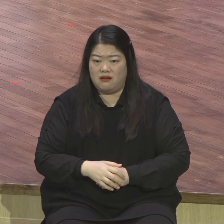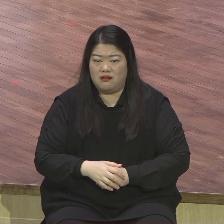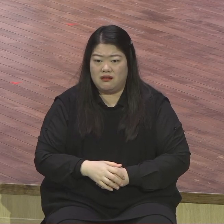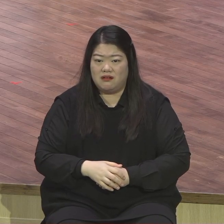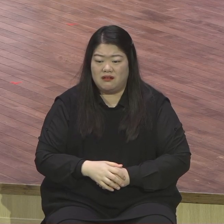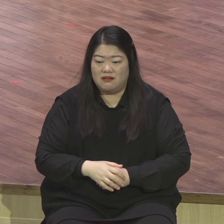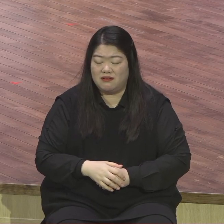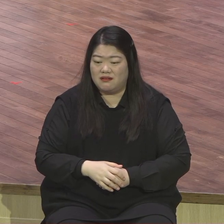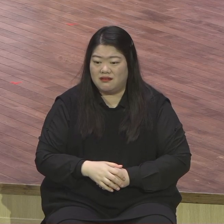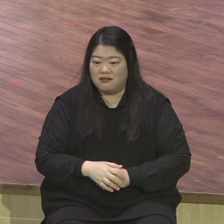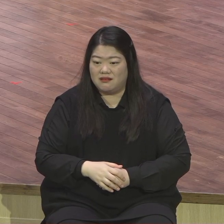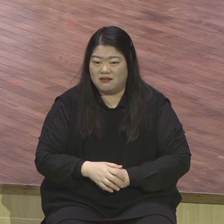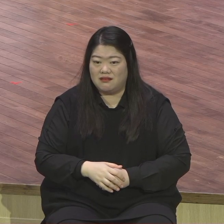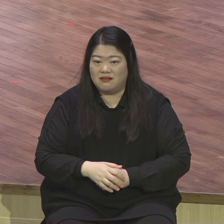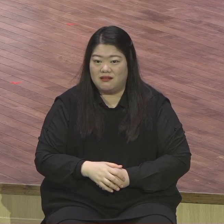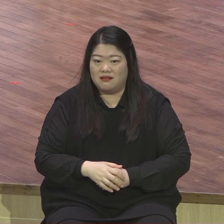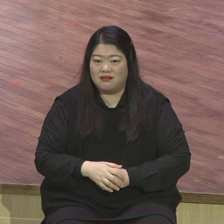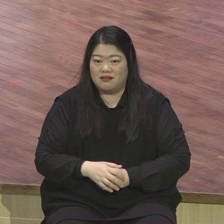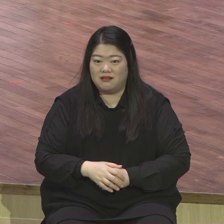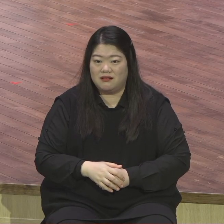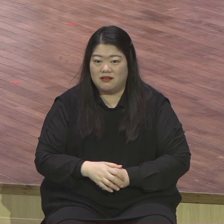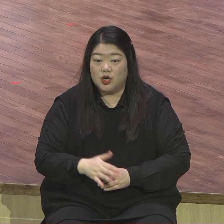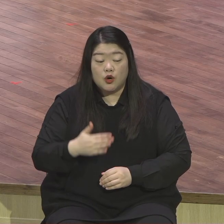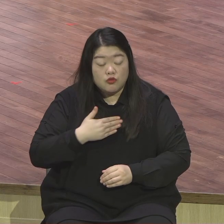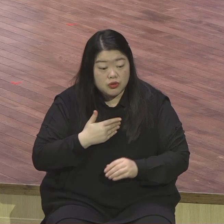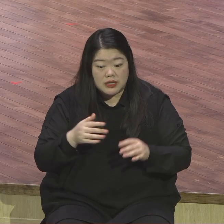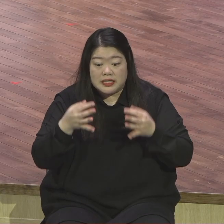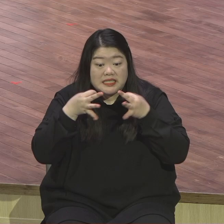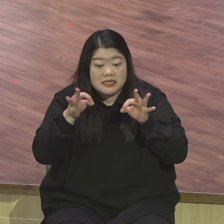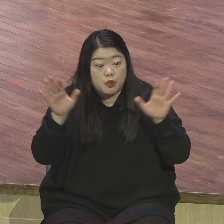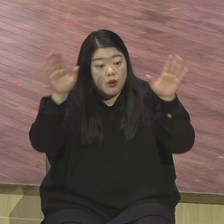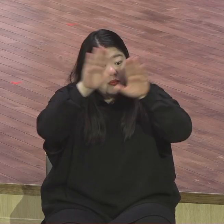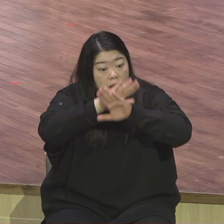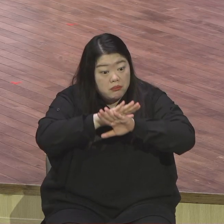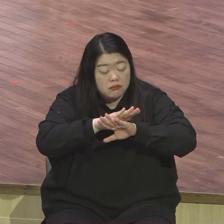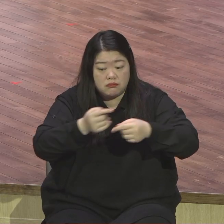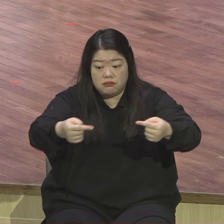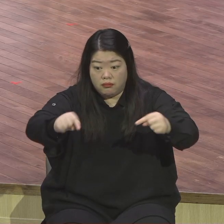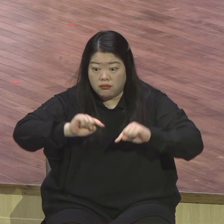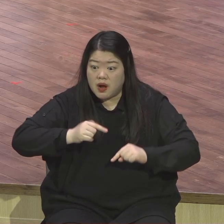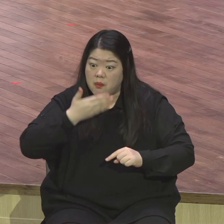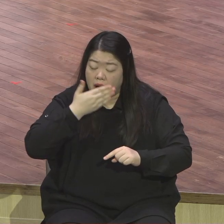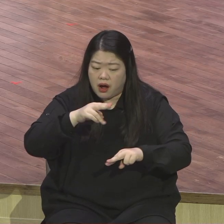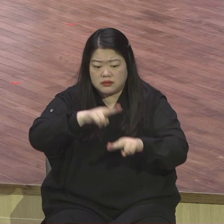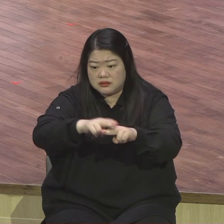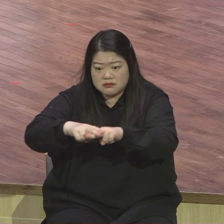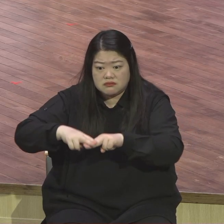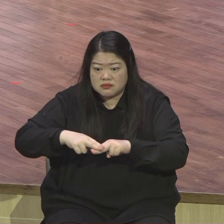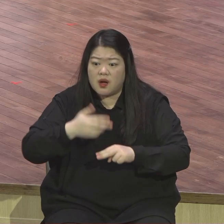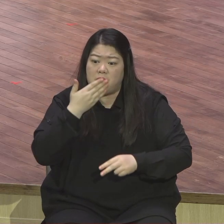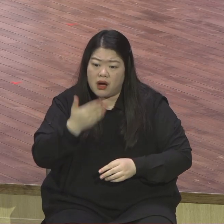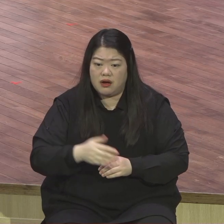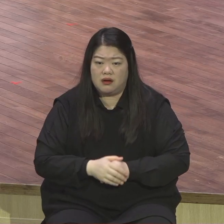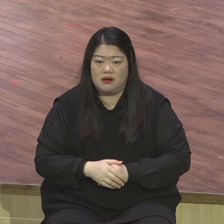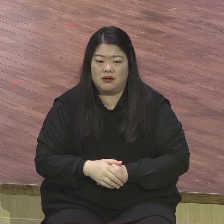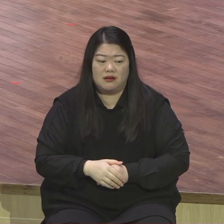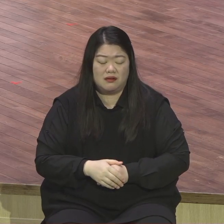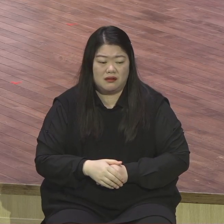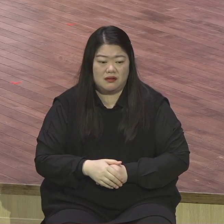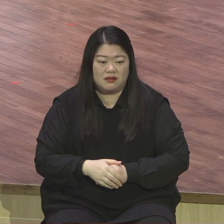우리가 사는 게 금요일 저녁 주일 저녁 주일 하루 밖에 없어 물론 우리야 뭐 주일날이야 시간 따라서